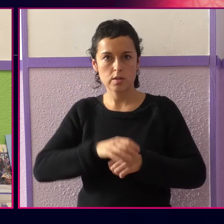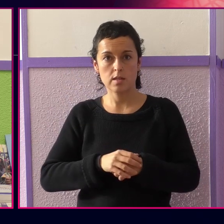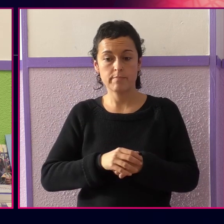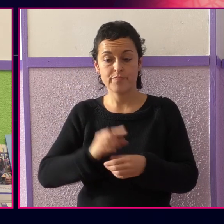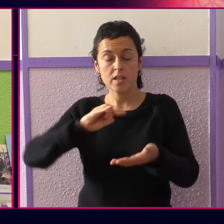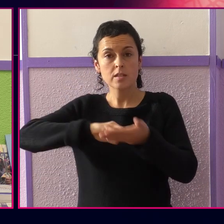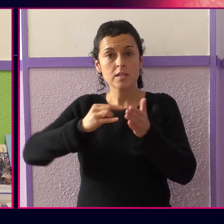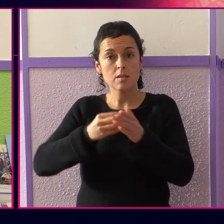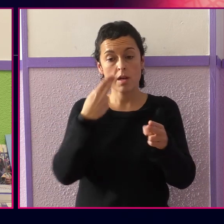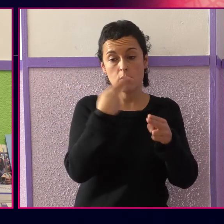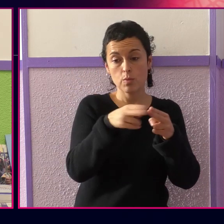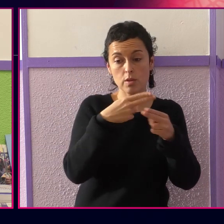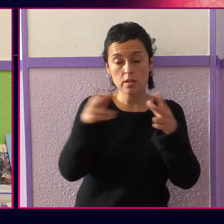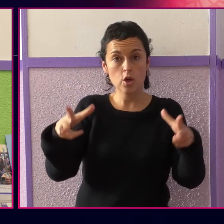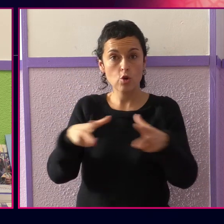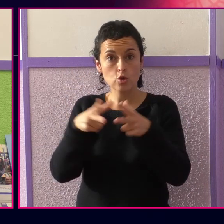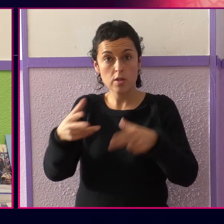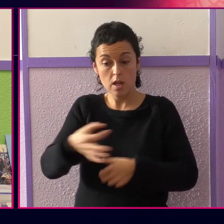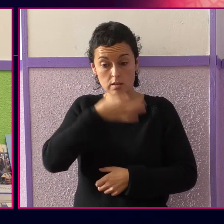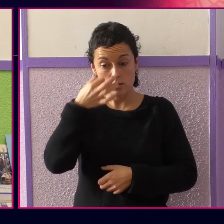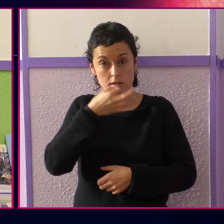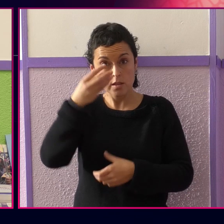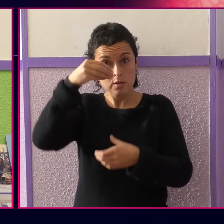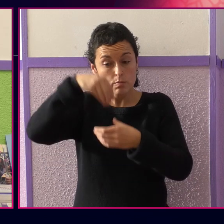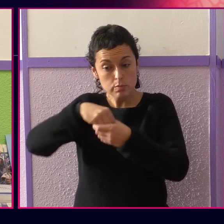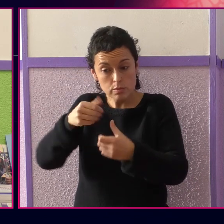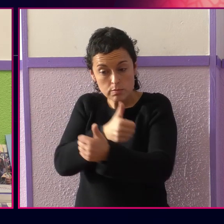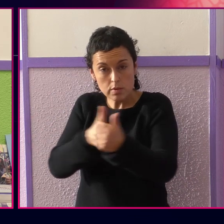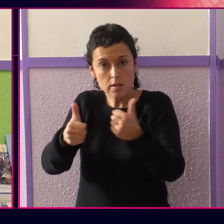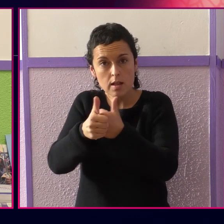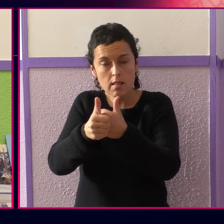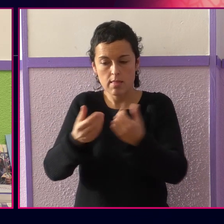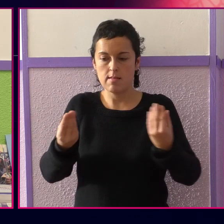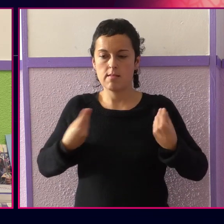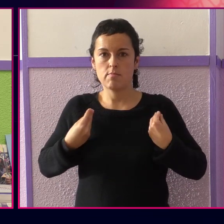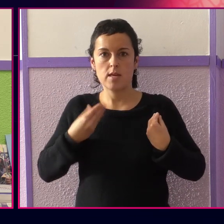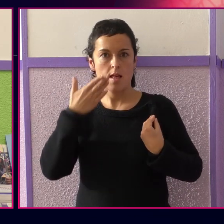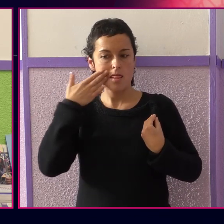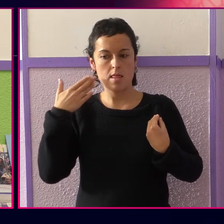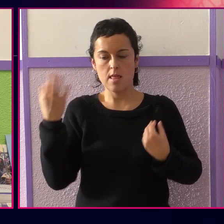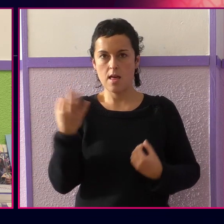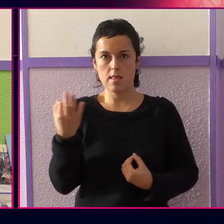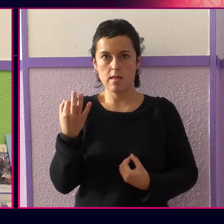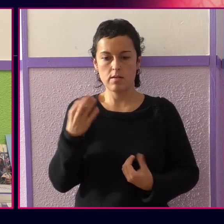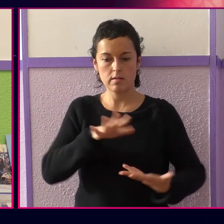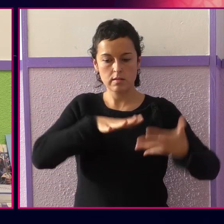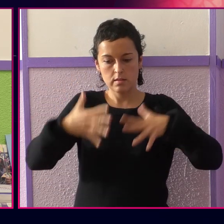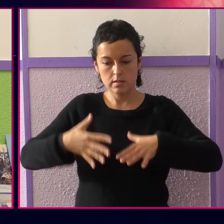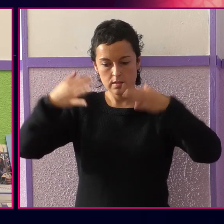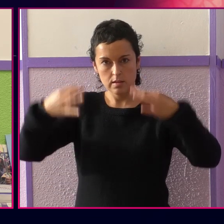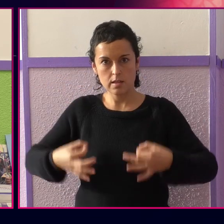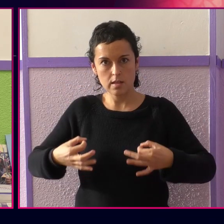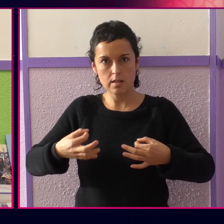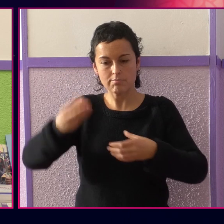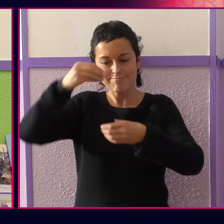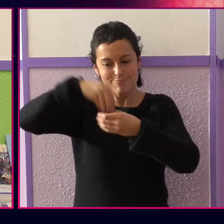praktikan aguzi bezala izan beharko lukeena. Klase politiko tradizionalaren adierazpen handiek, bein eta